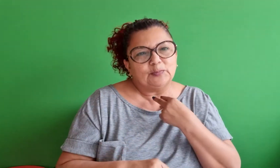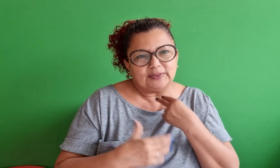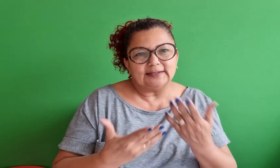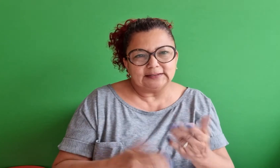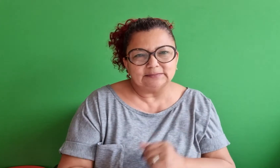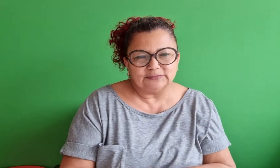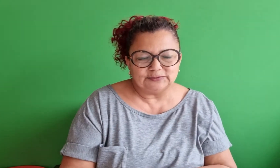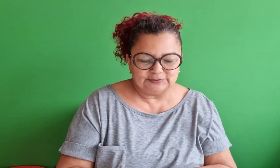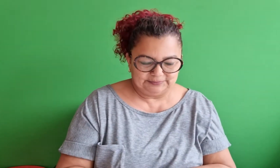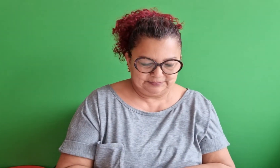né,